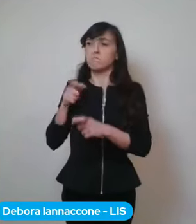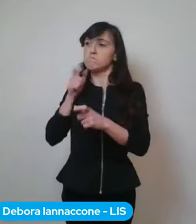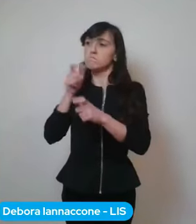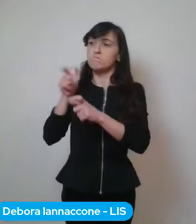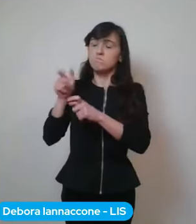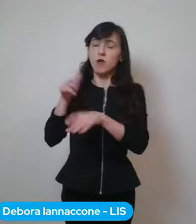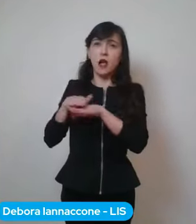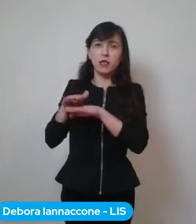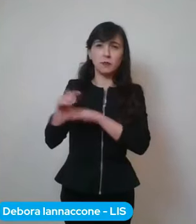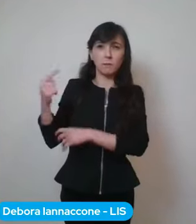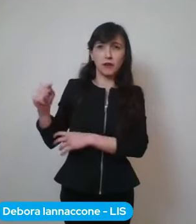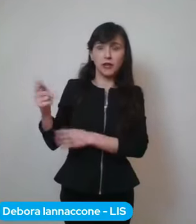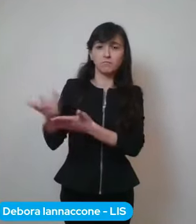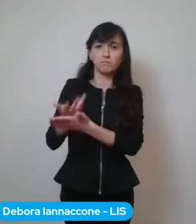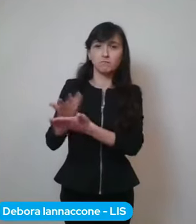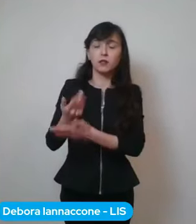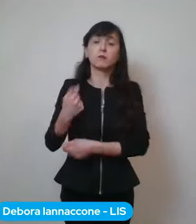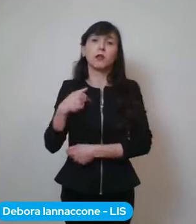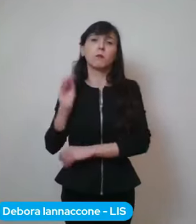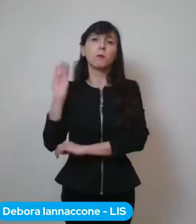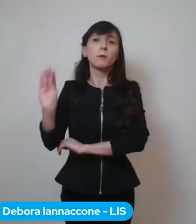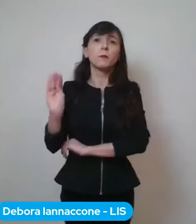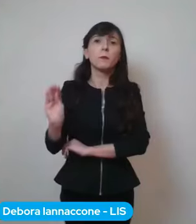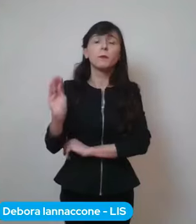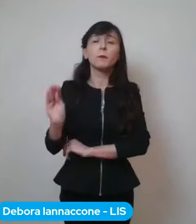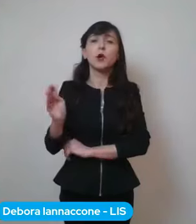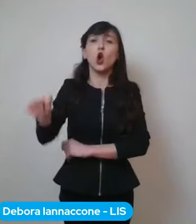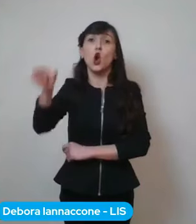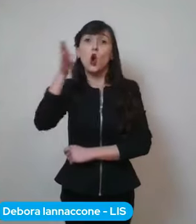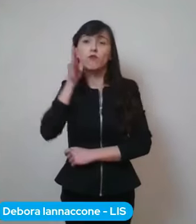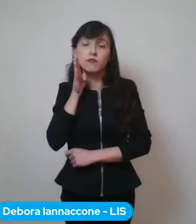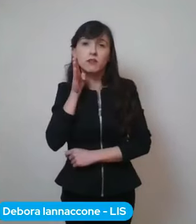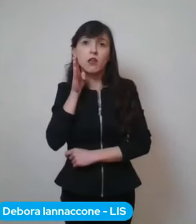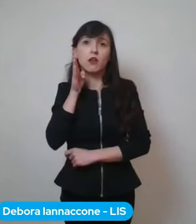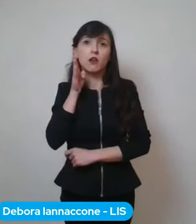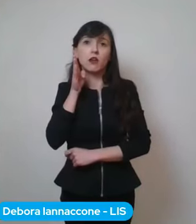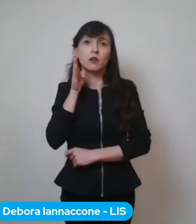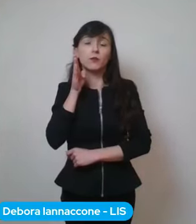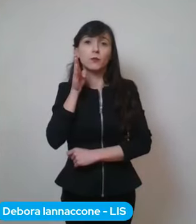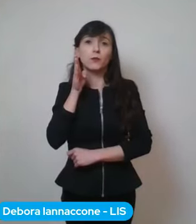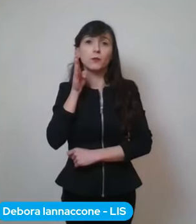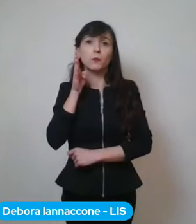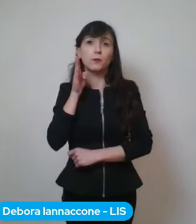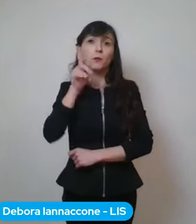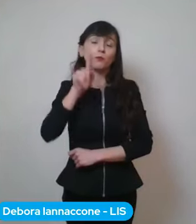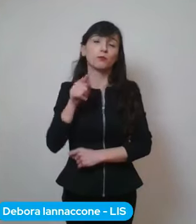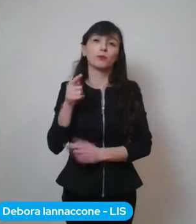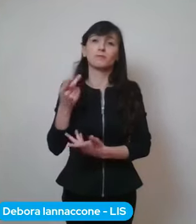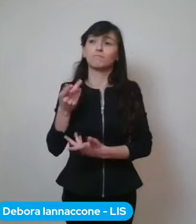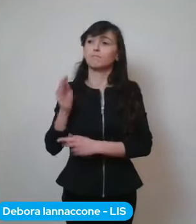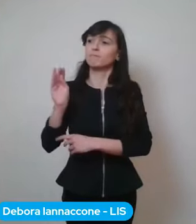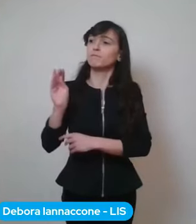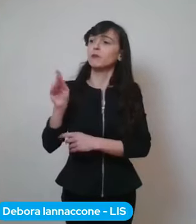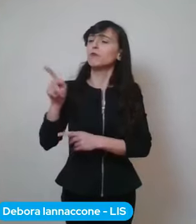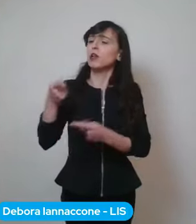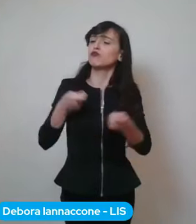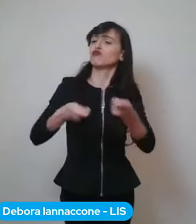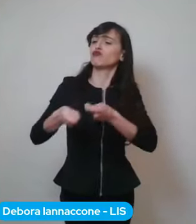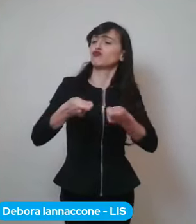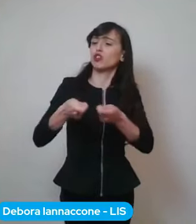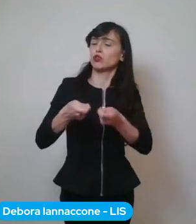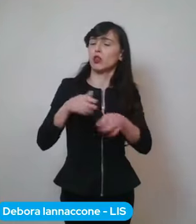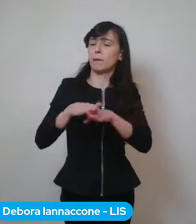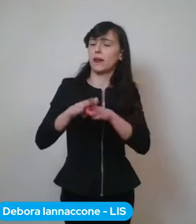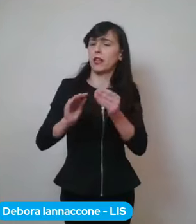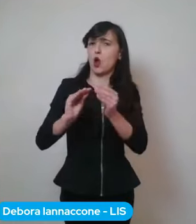consigli e mi sono fatto dire come hanno gestito questa esperienza.